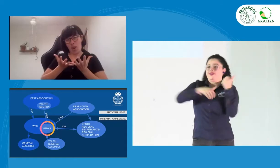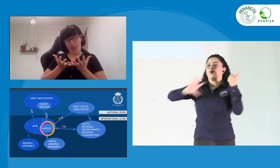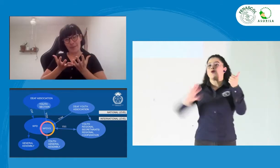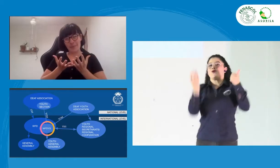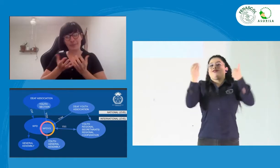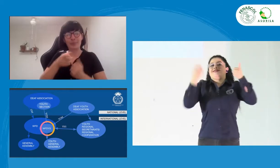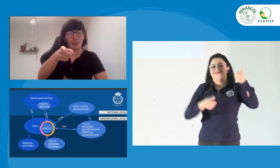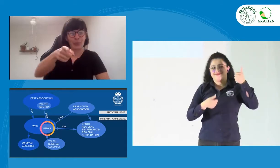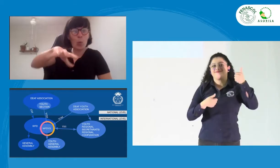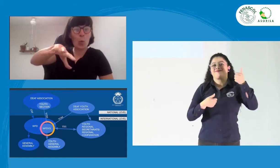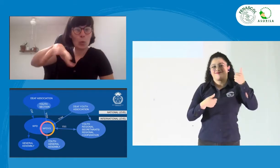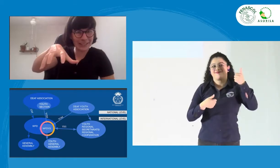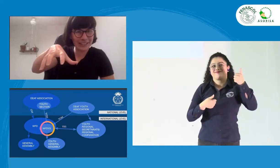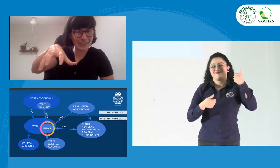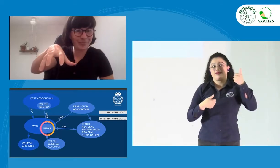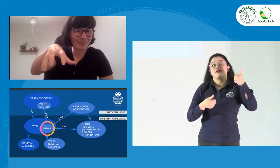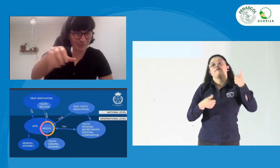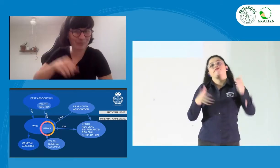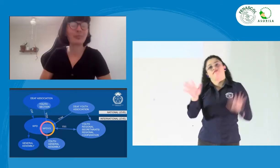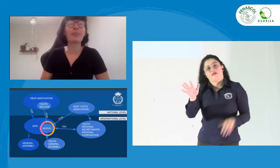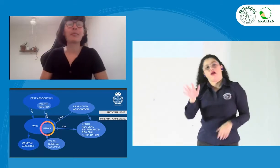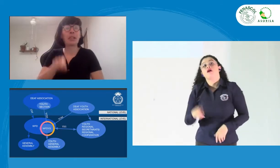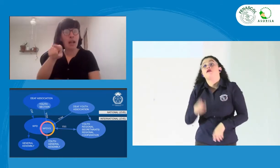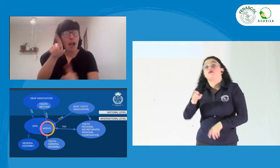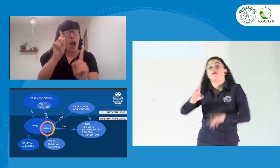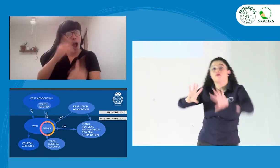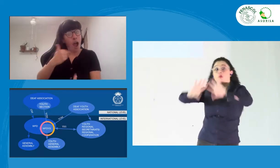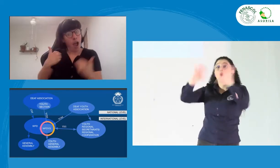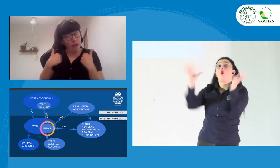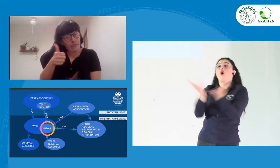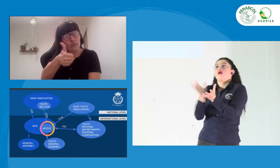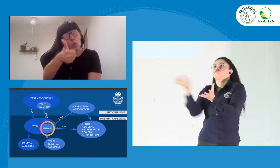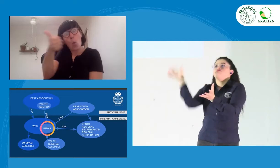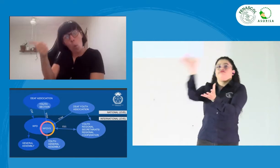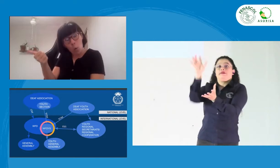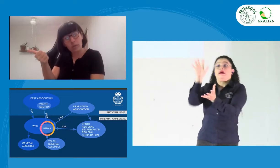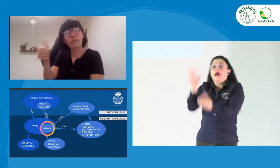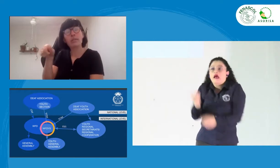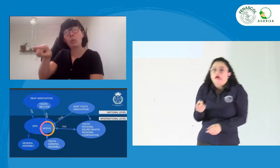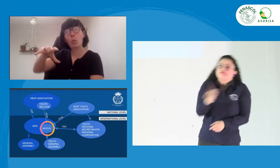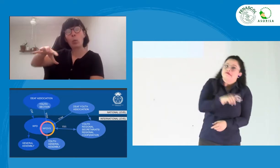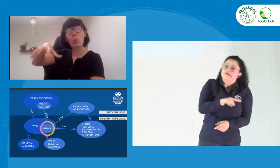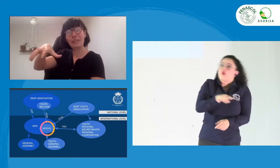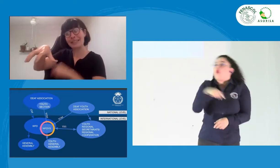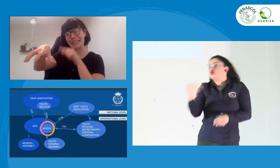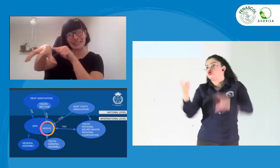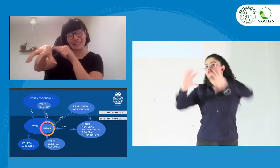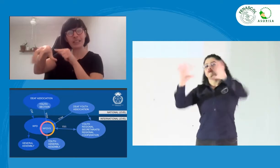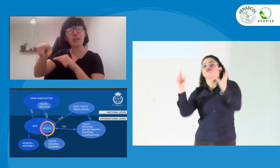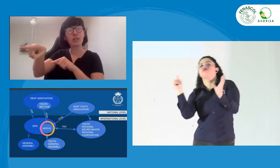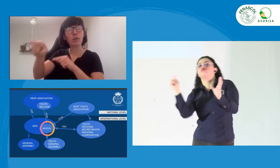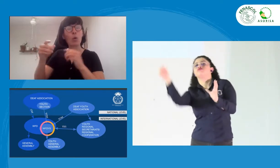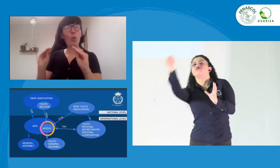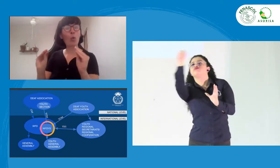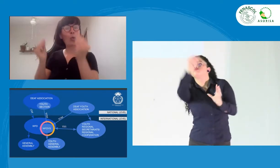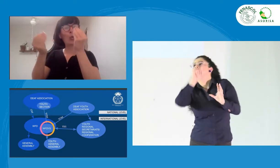existimos nosotros al interior de la Federación Mundial. Y nos componemos, pues, obviamente, de diferentes asociaciones en